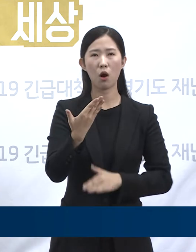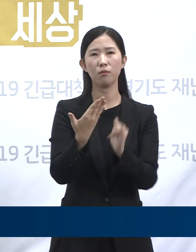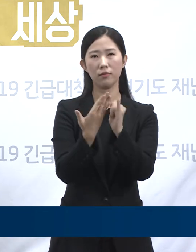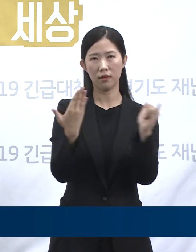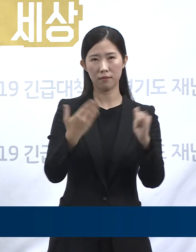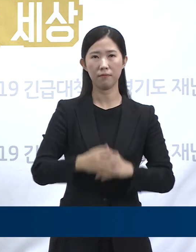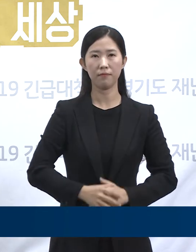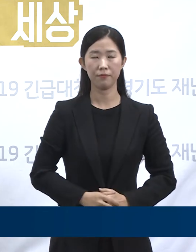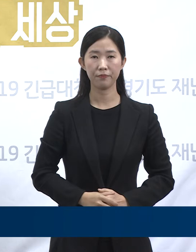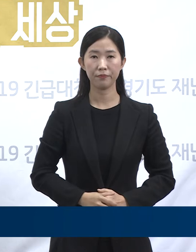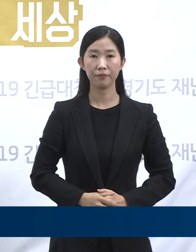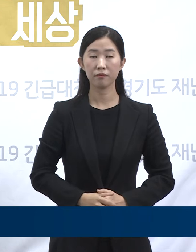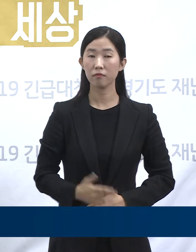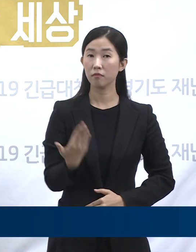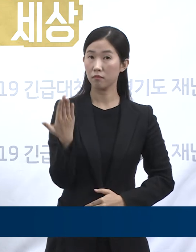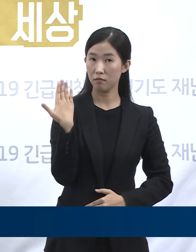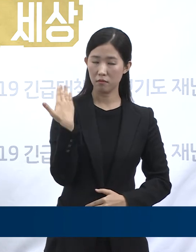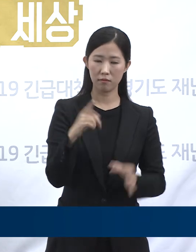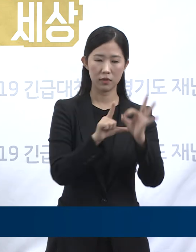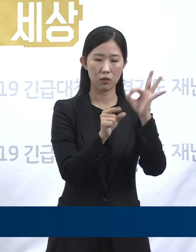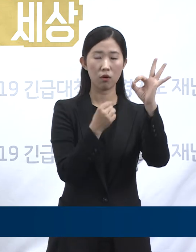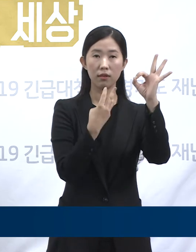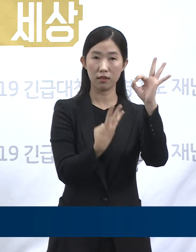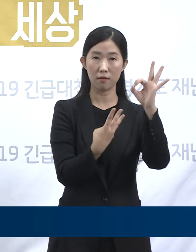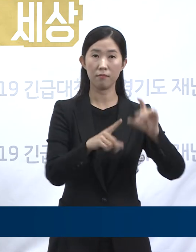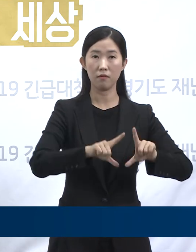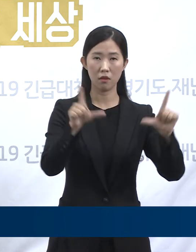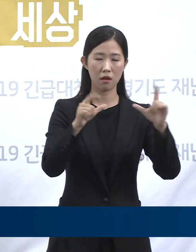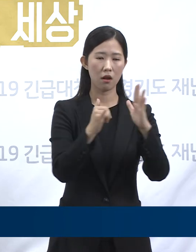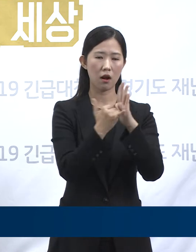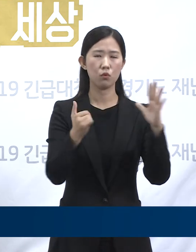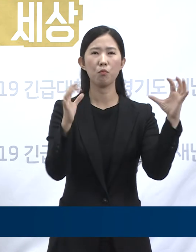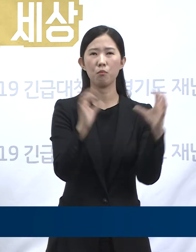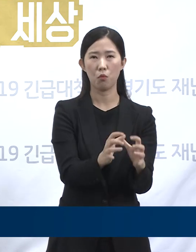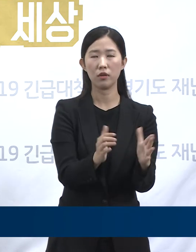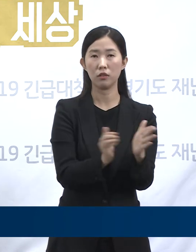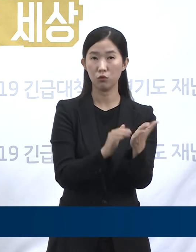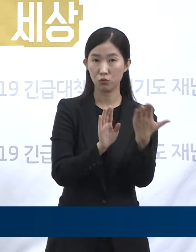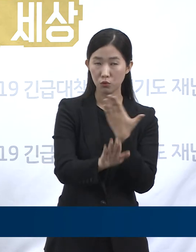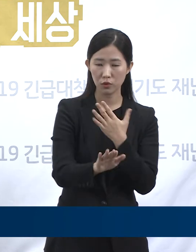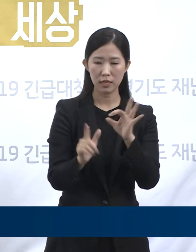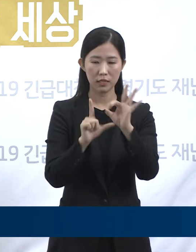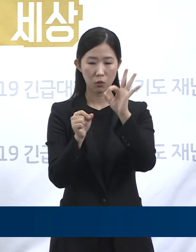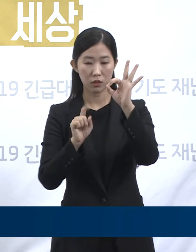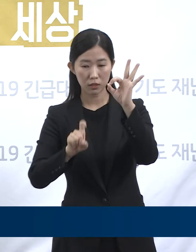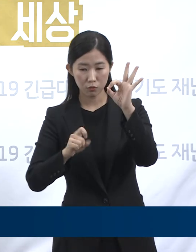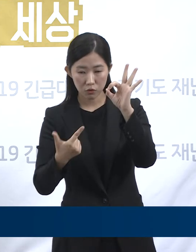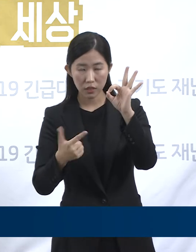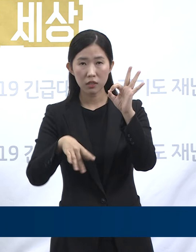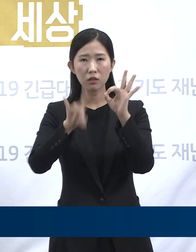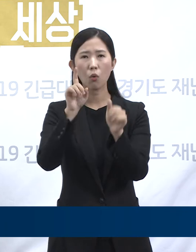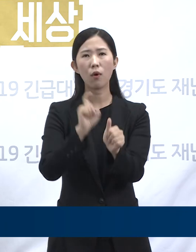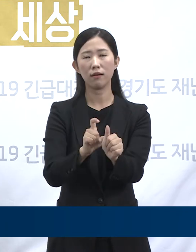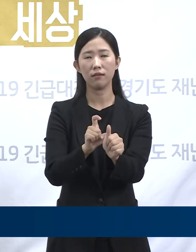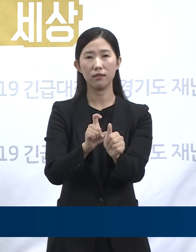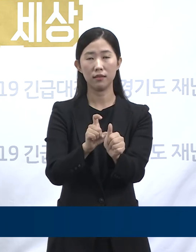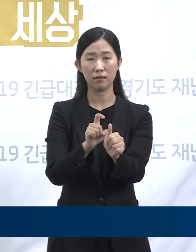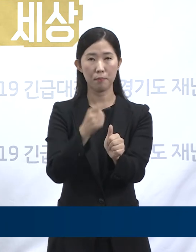되었습니다. 지난 10월 3일 가족 모임을 가진 후 10월 16일 첫 확진자가 나왔으며,